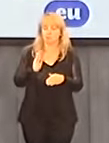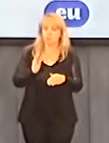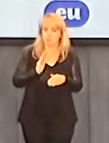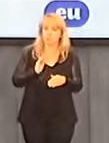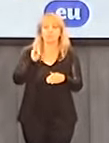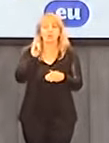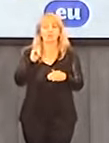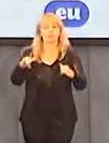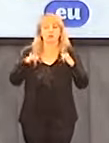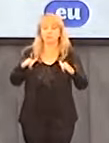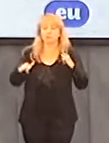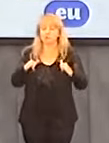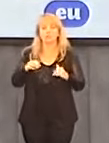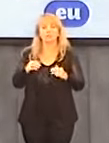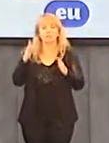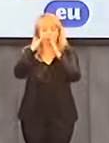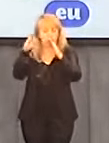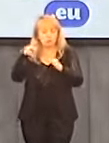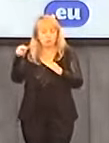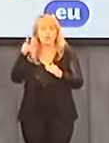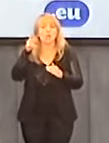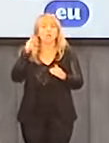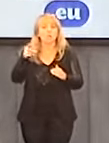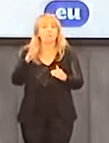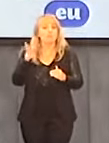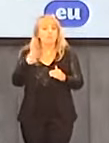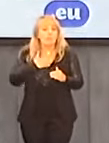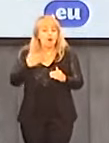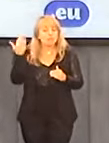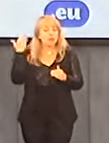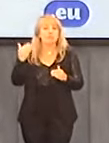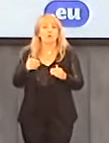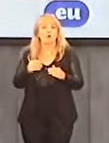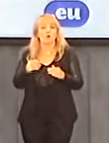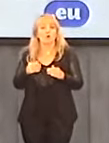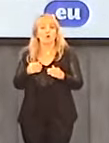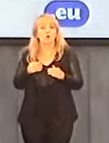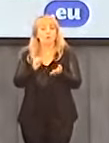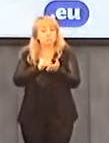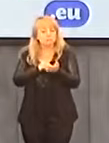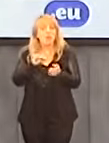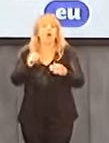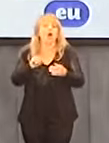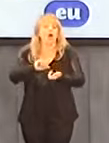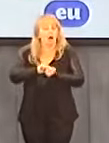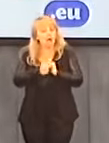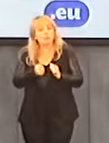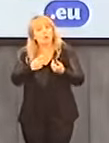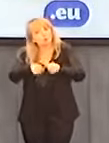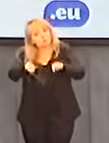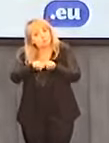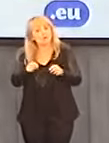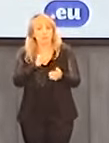od władz w Kościele osób, które usprawiedliwiają tą pedofilię, które tuszują,